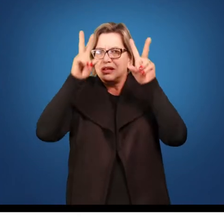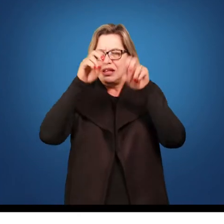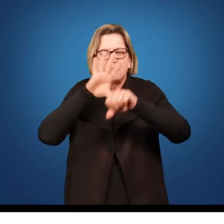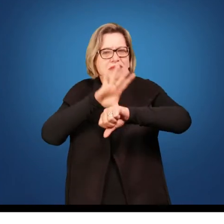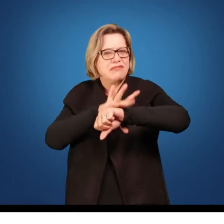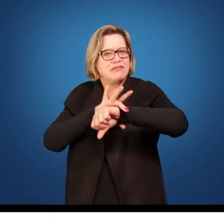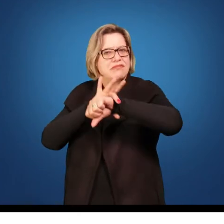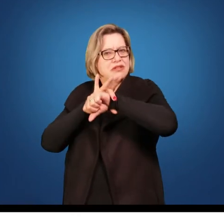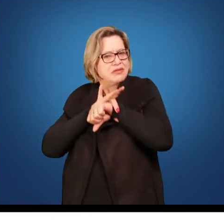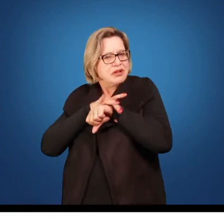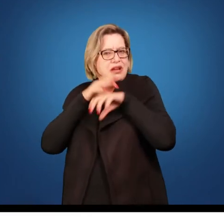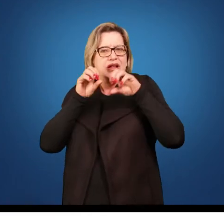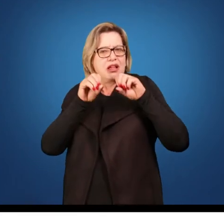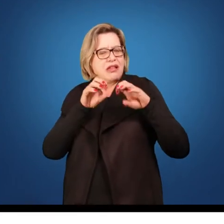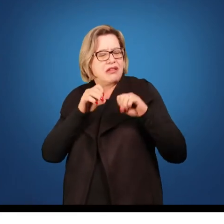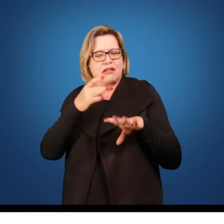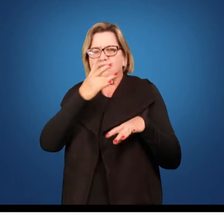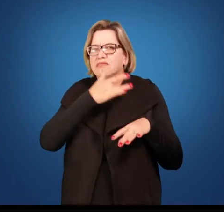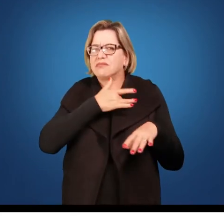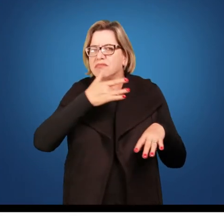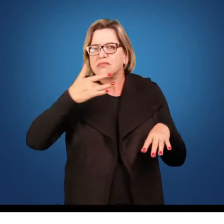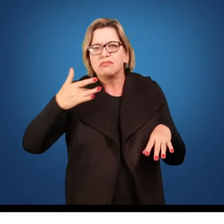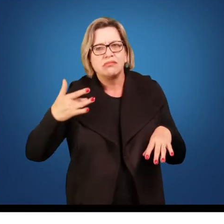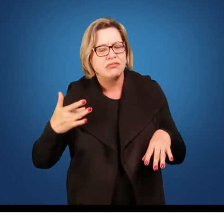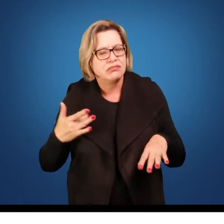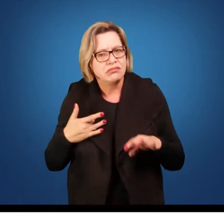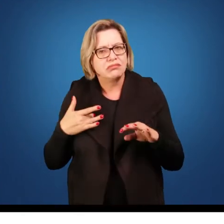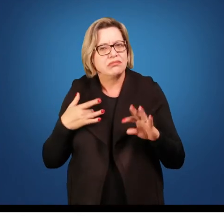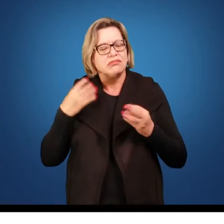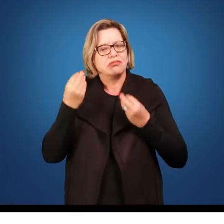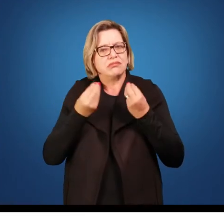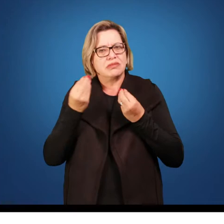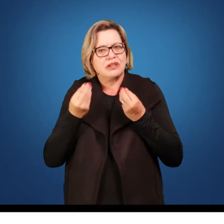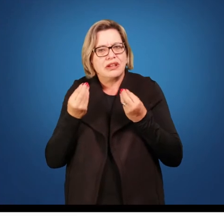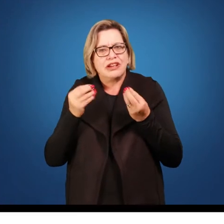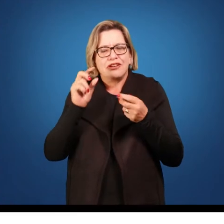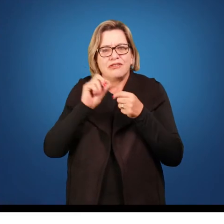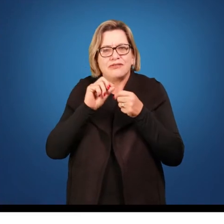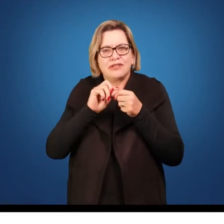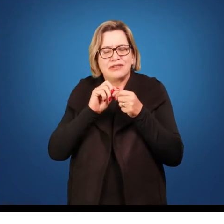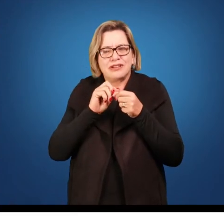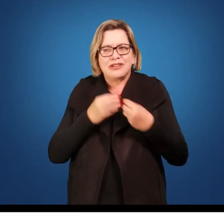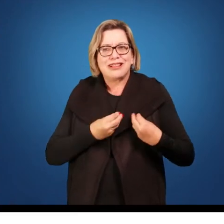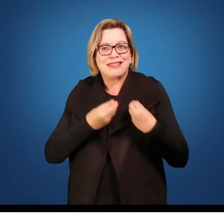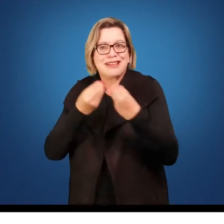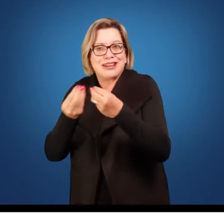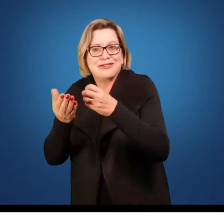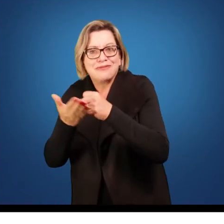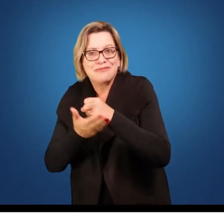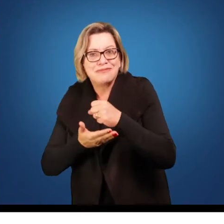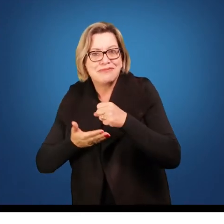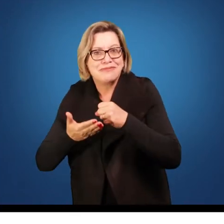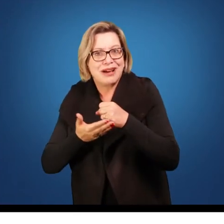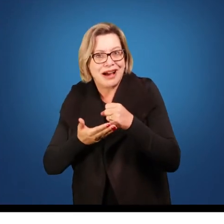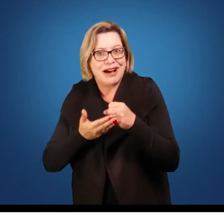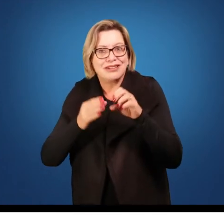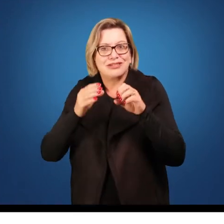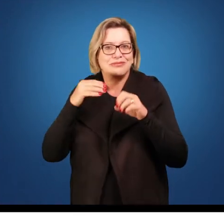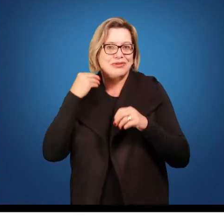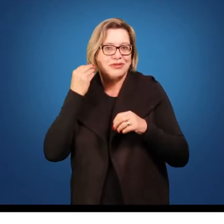segurança pública, sobre educação, sobre saúde, no sentido de pautar o Congresso. A gente chama isso de lobby